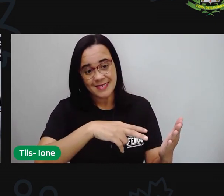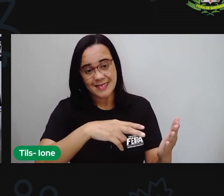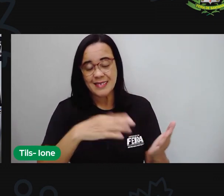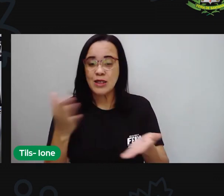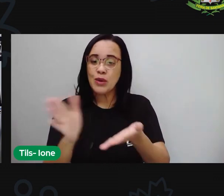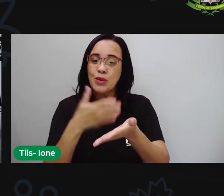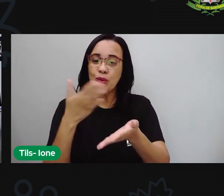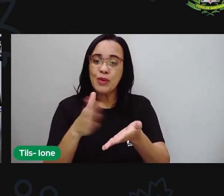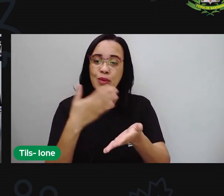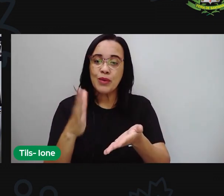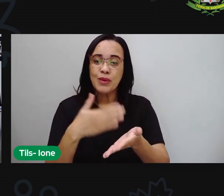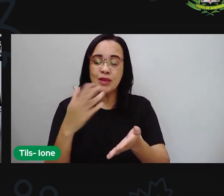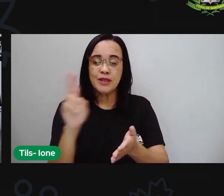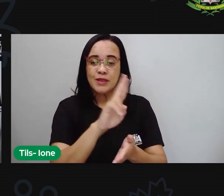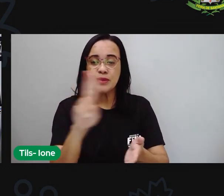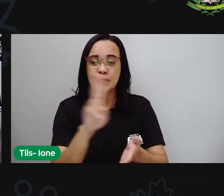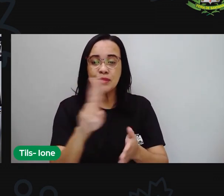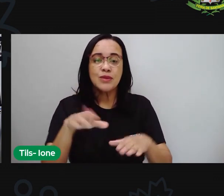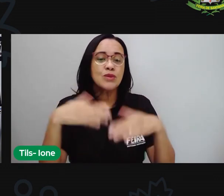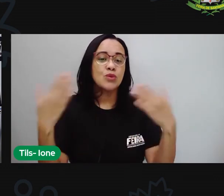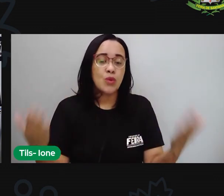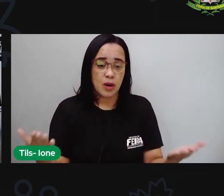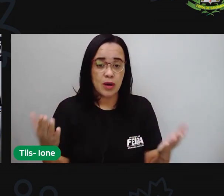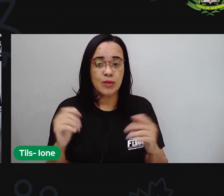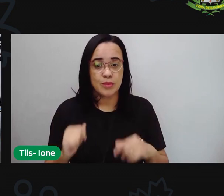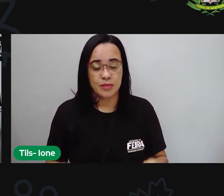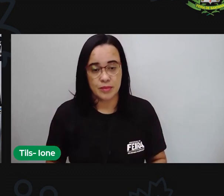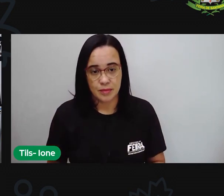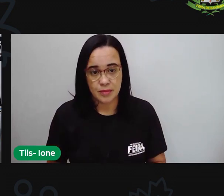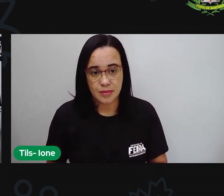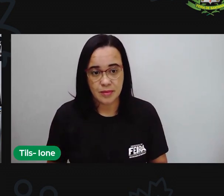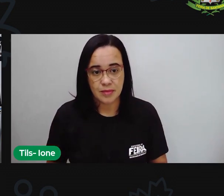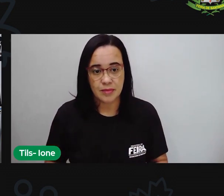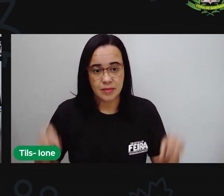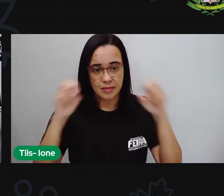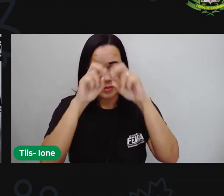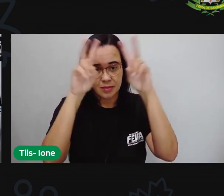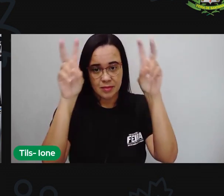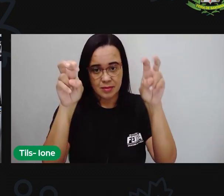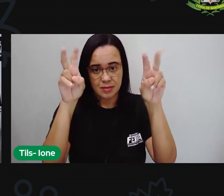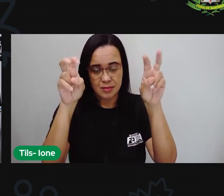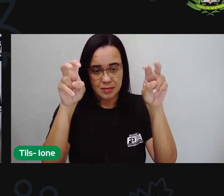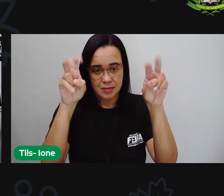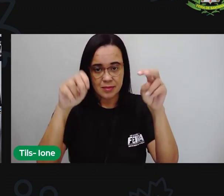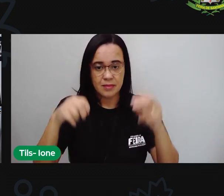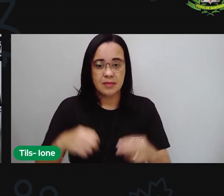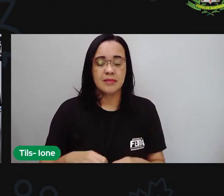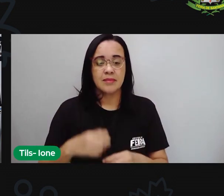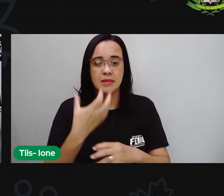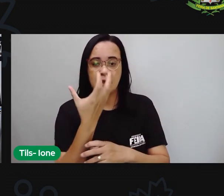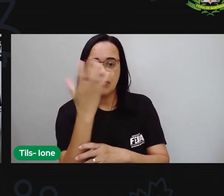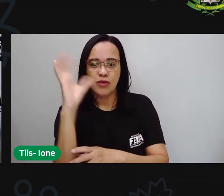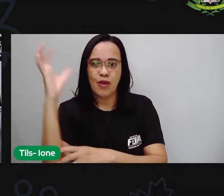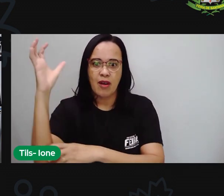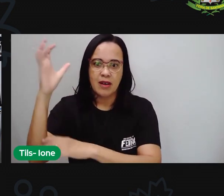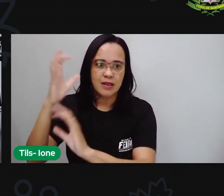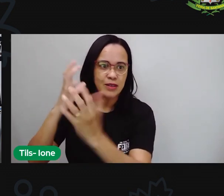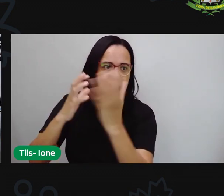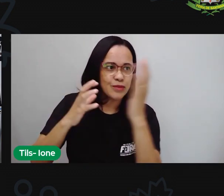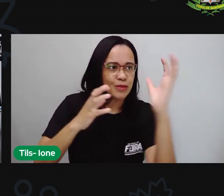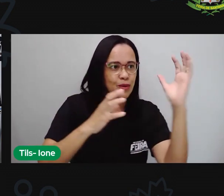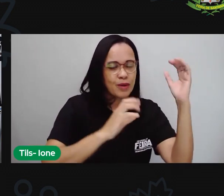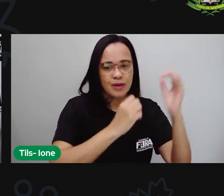a Pró escolheu para fazer a leitura para vocês é esse aqui, ó, que tem como título A Floresta Misteriosa.